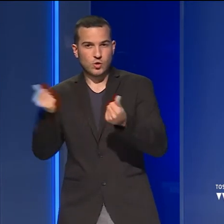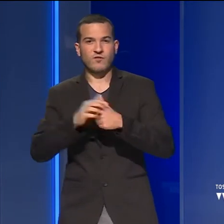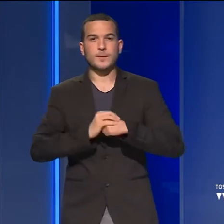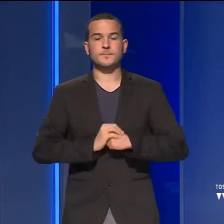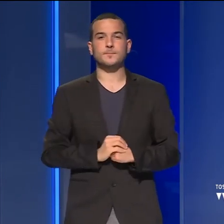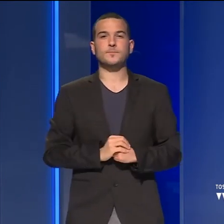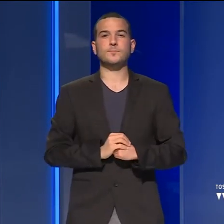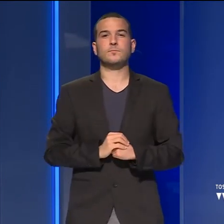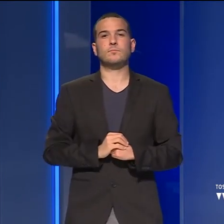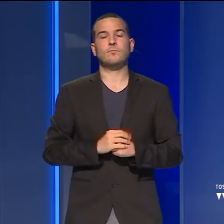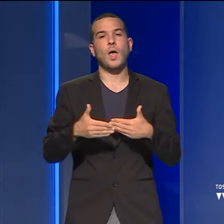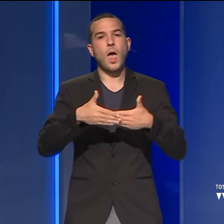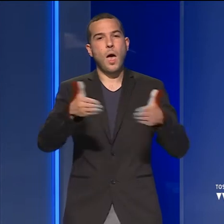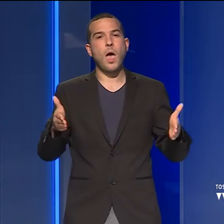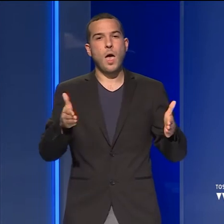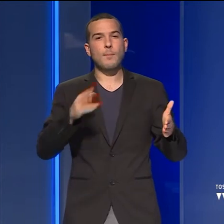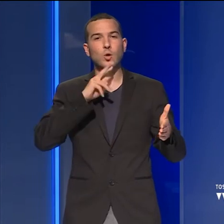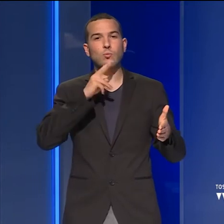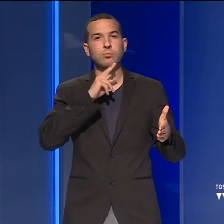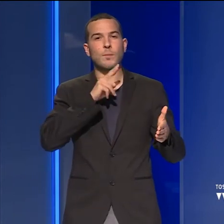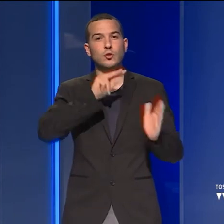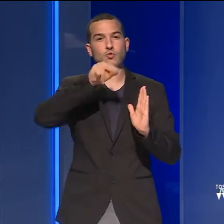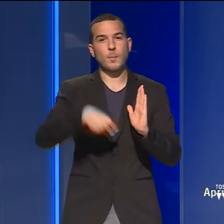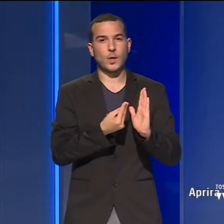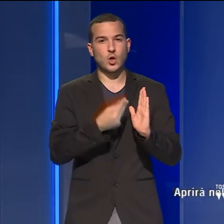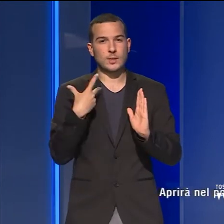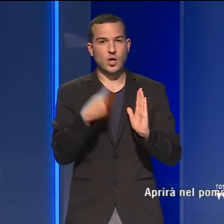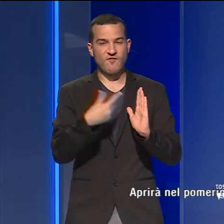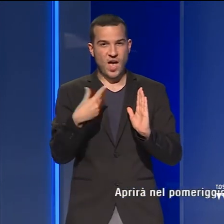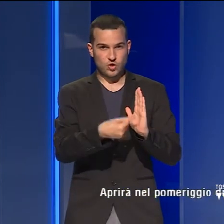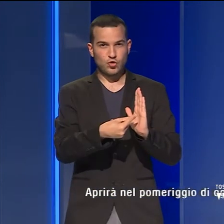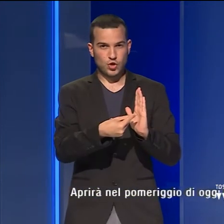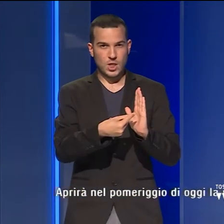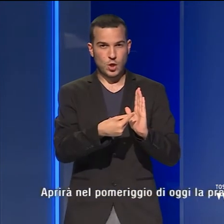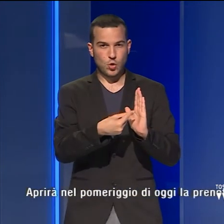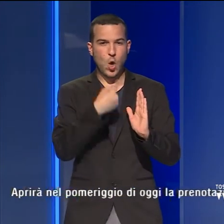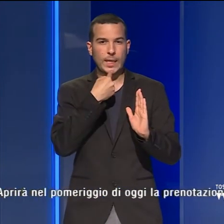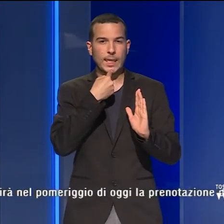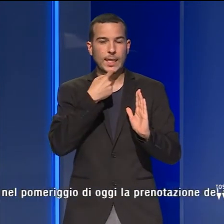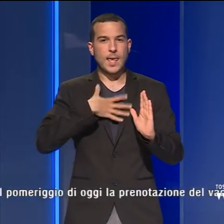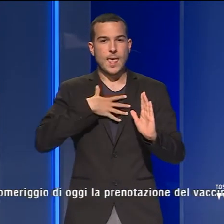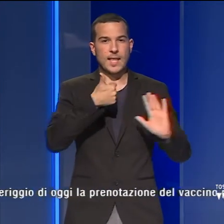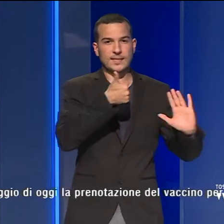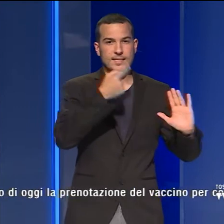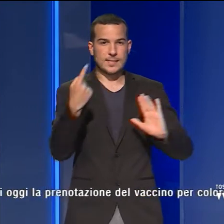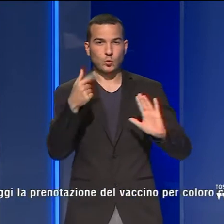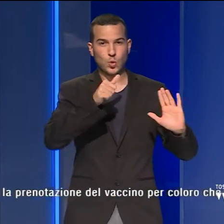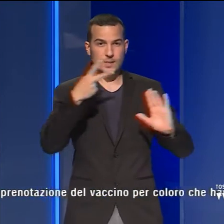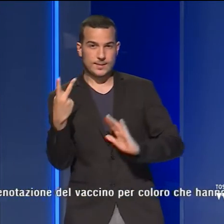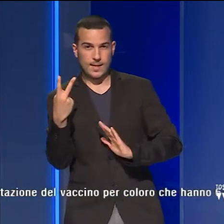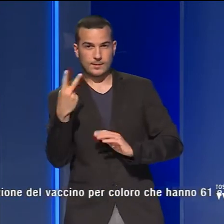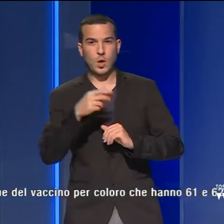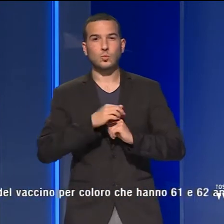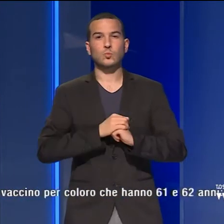E' aperto nel pomeriggio la prenotazione del vaccino per coloro che hanno 61 a 62 anni.